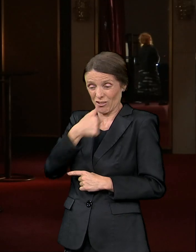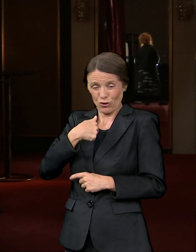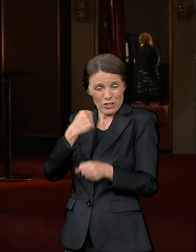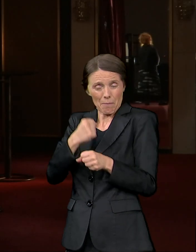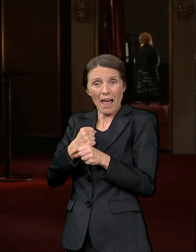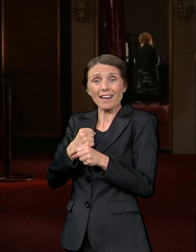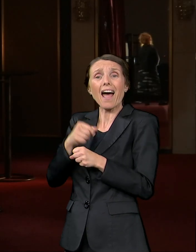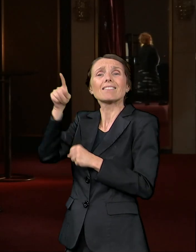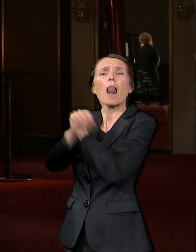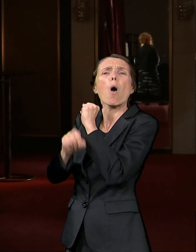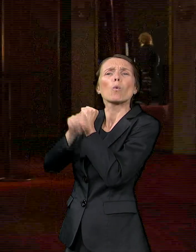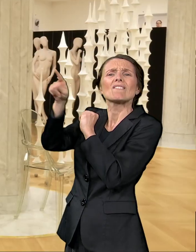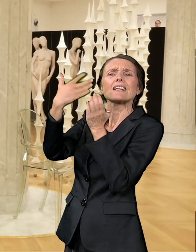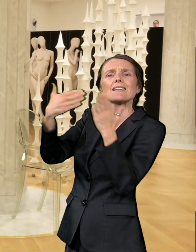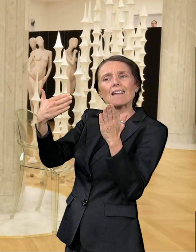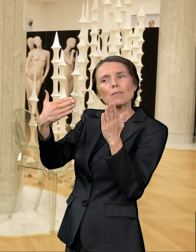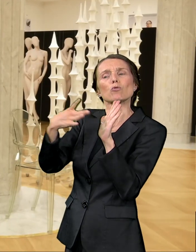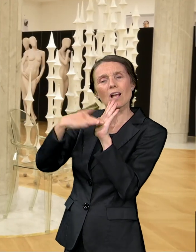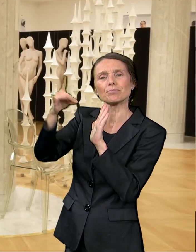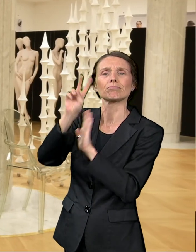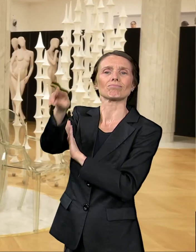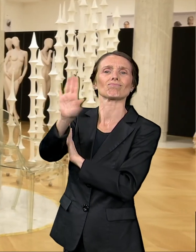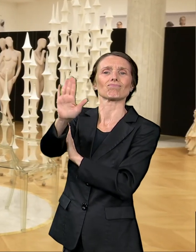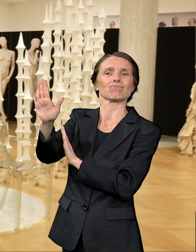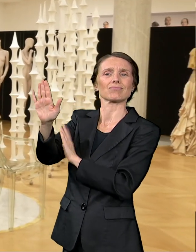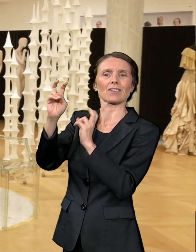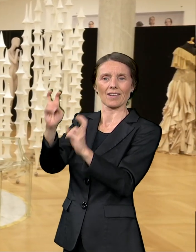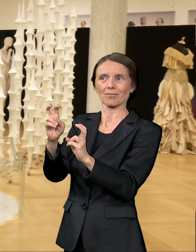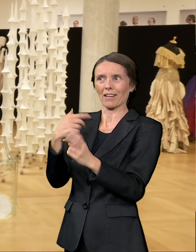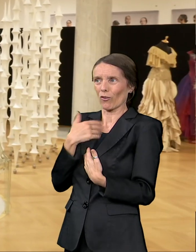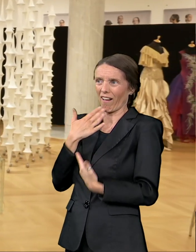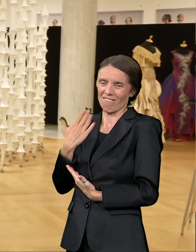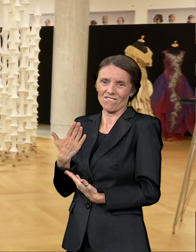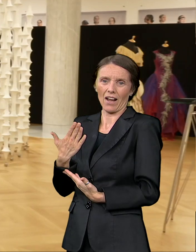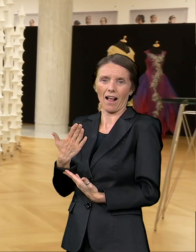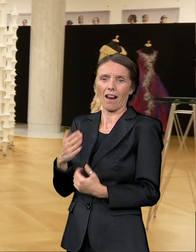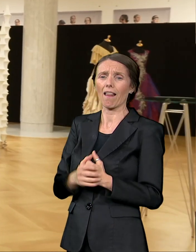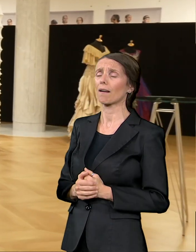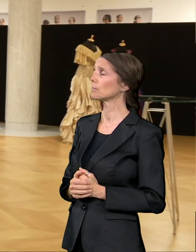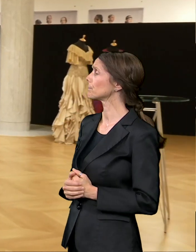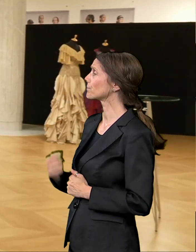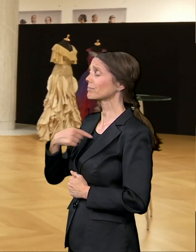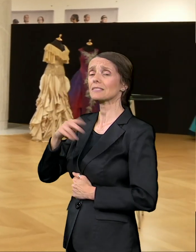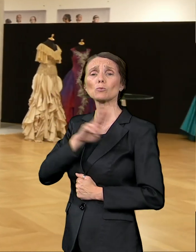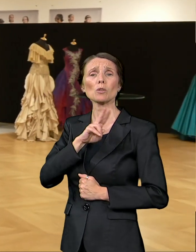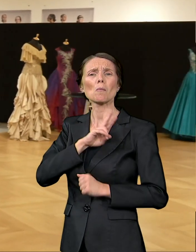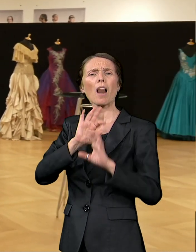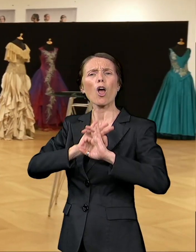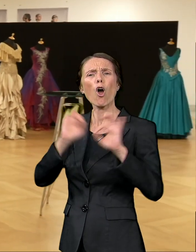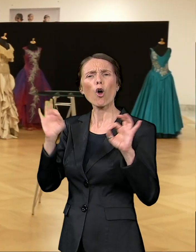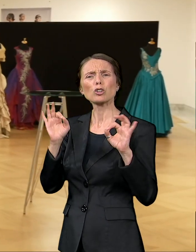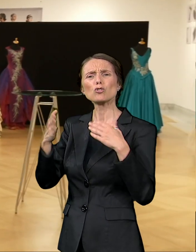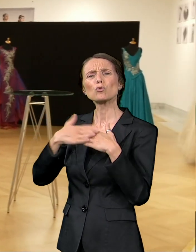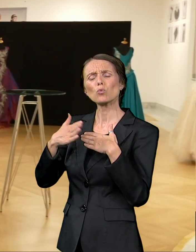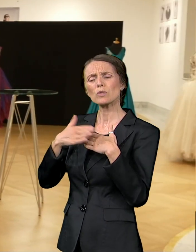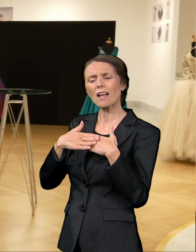samog univerziteta. Tako da sam i veoma zahvalna i na tom. Da, mi smo imali jako dobru saradnju sa dekanom, profesorom s